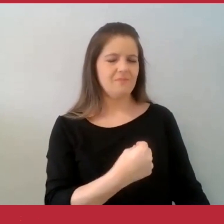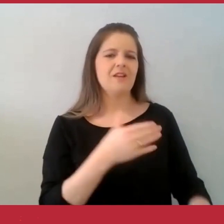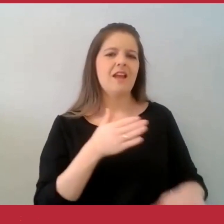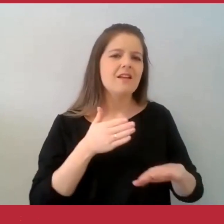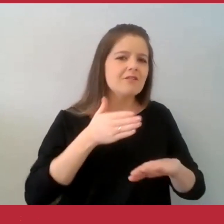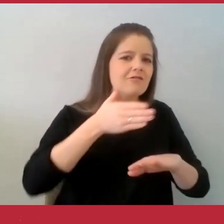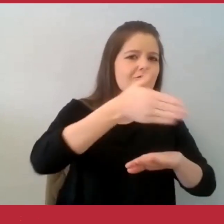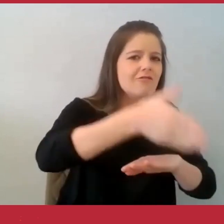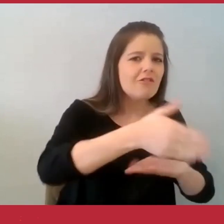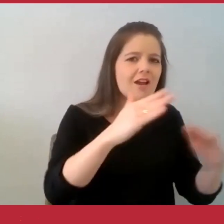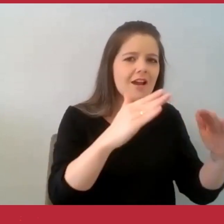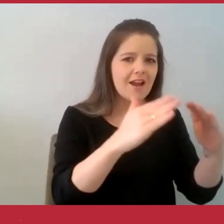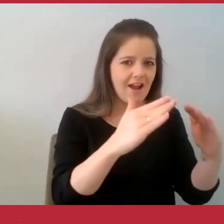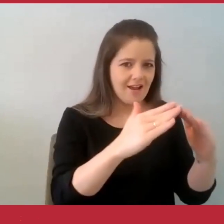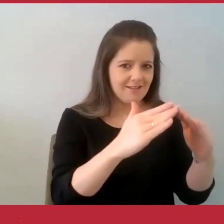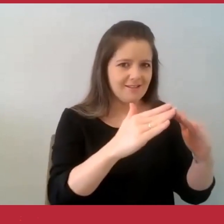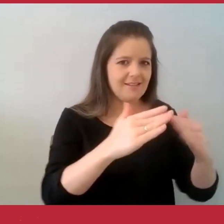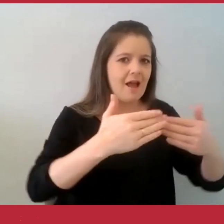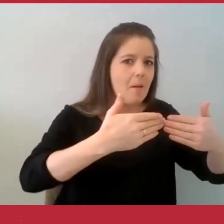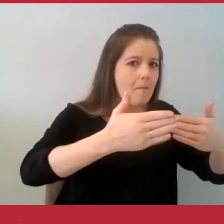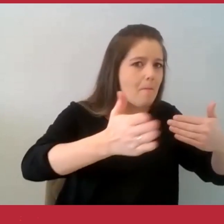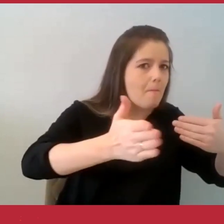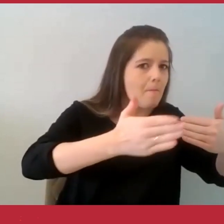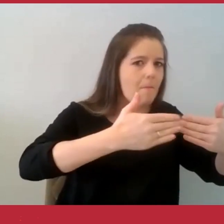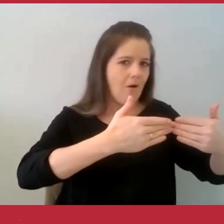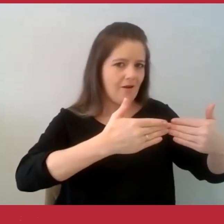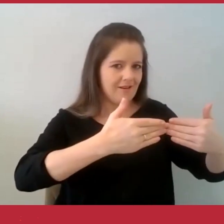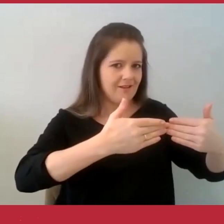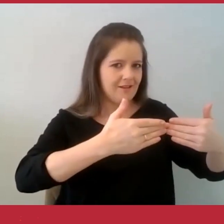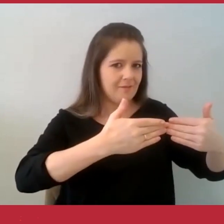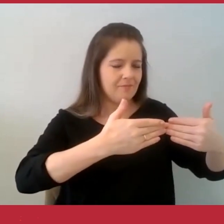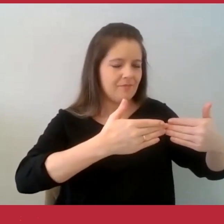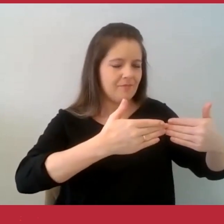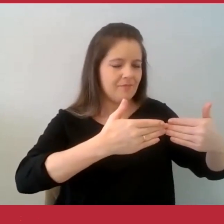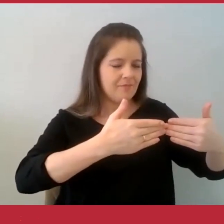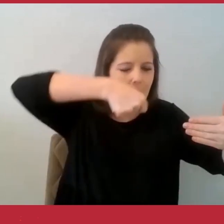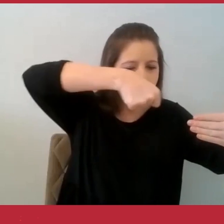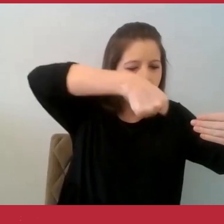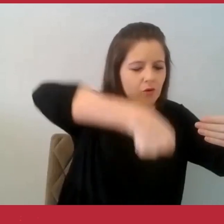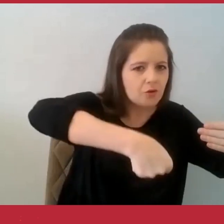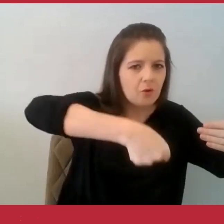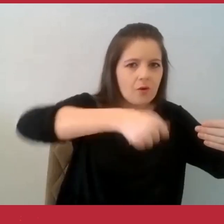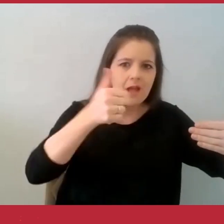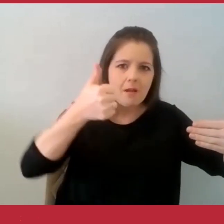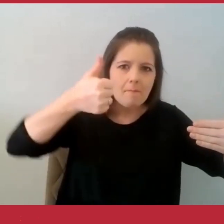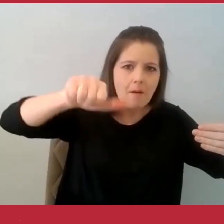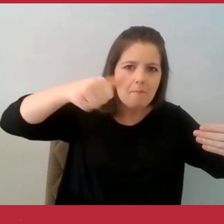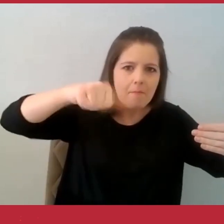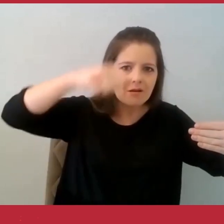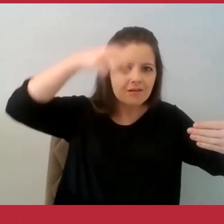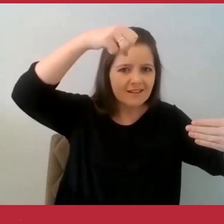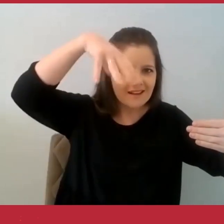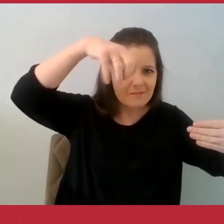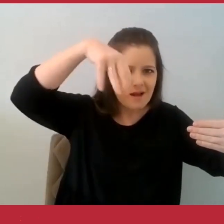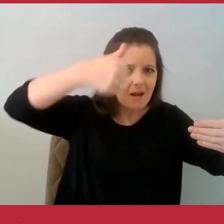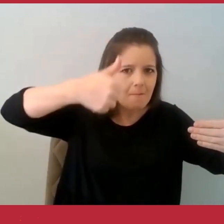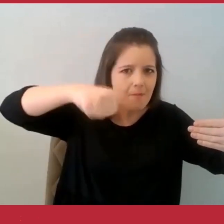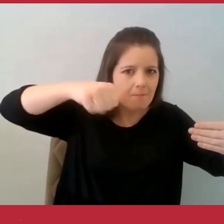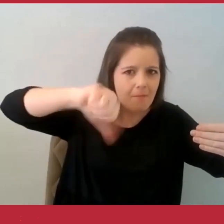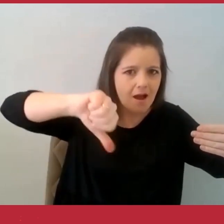cesta na porta, tocou a companhia e foi embora. Então,